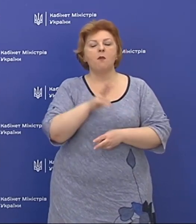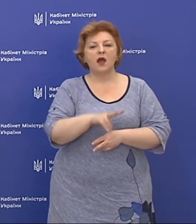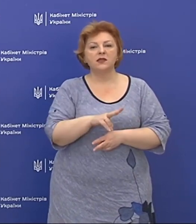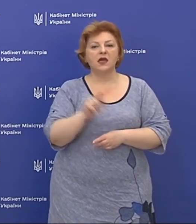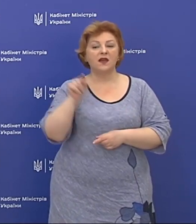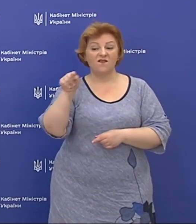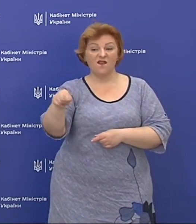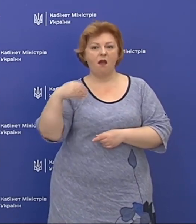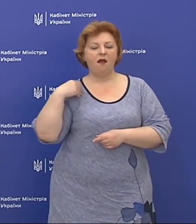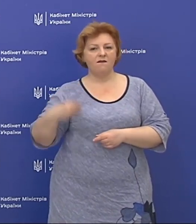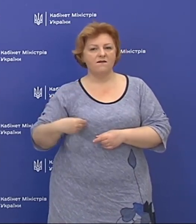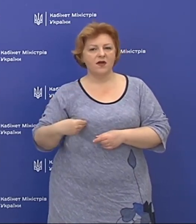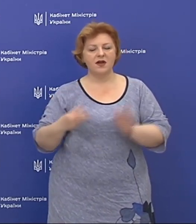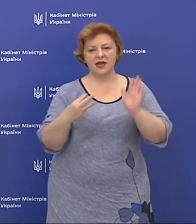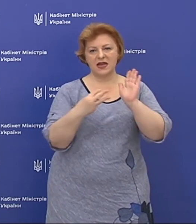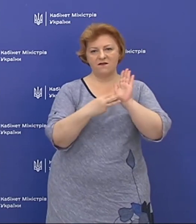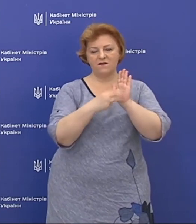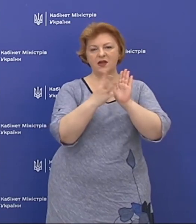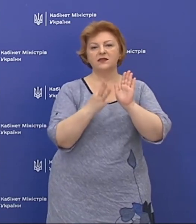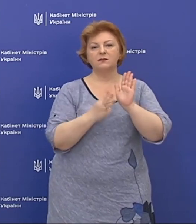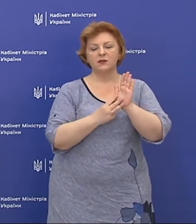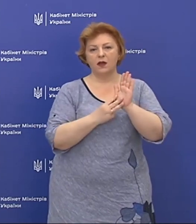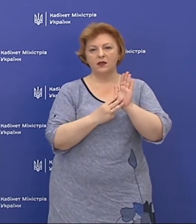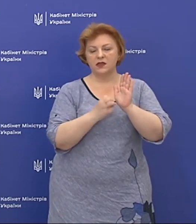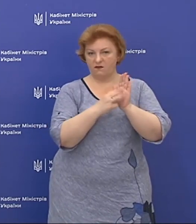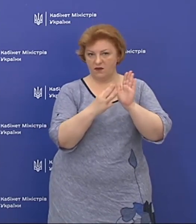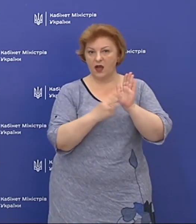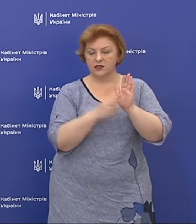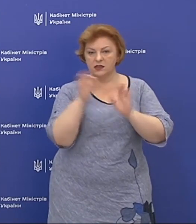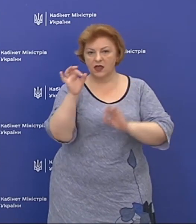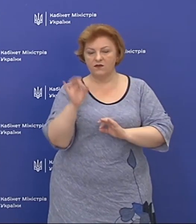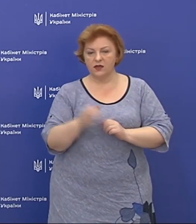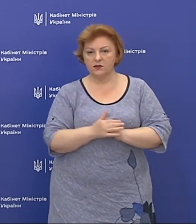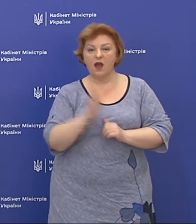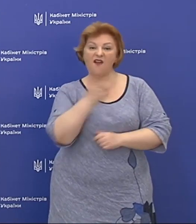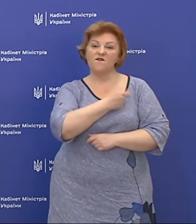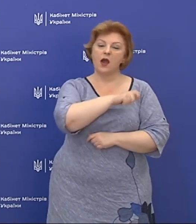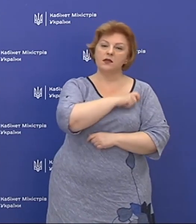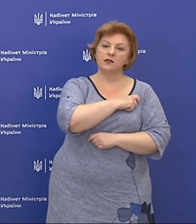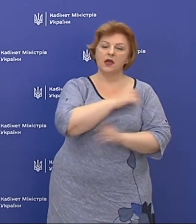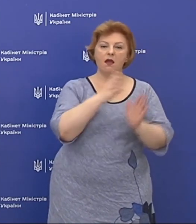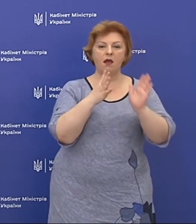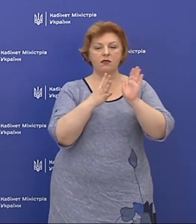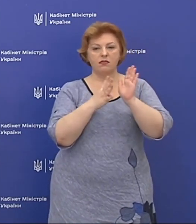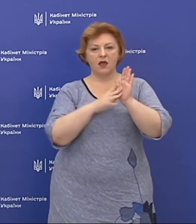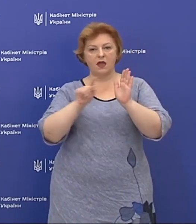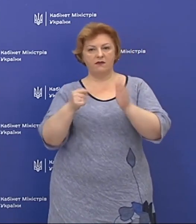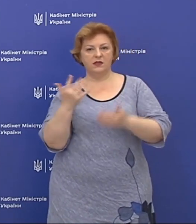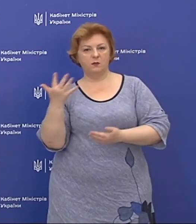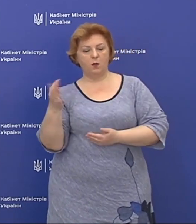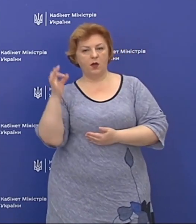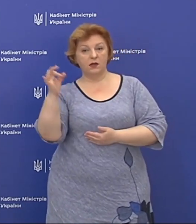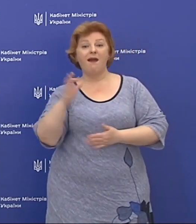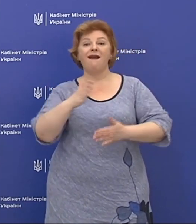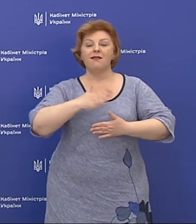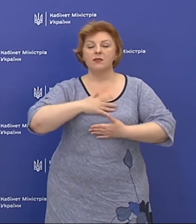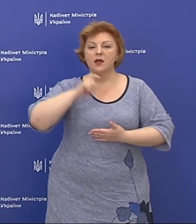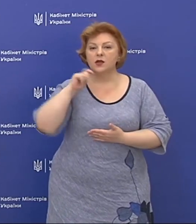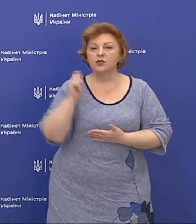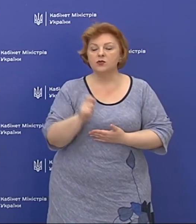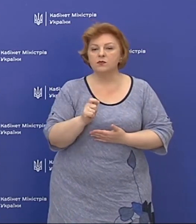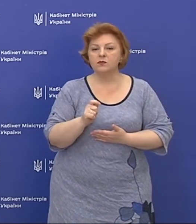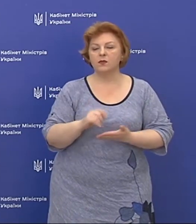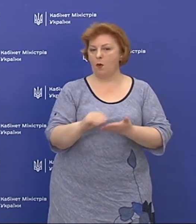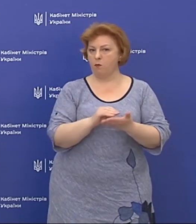Франції складає 18%. В Іспанії – 9,5%. В нашій країні,